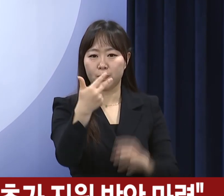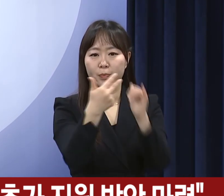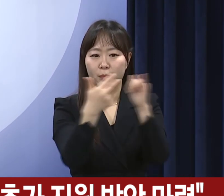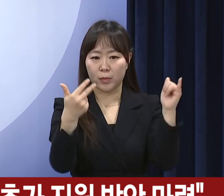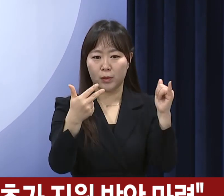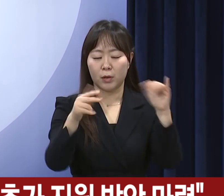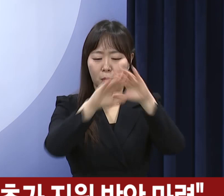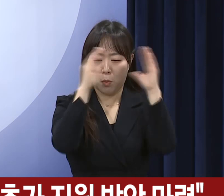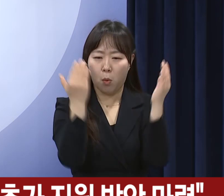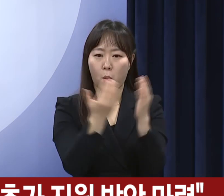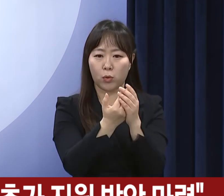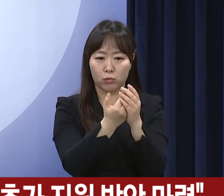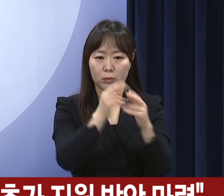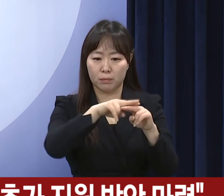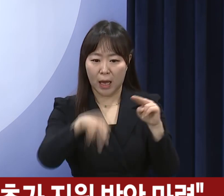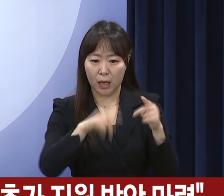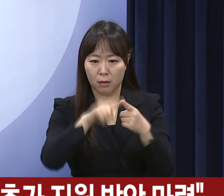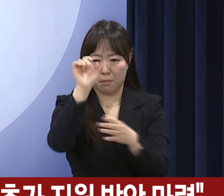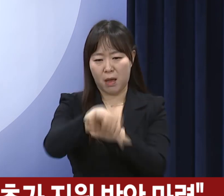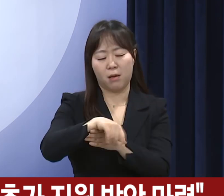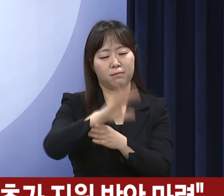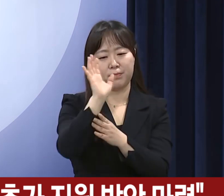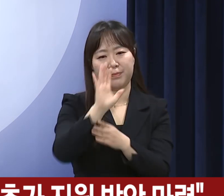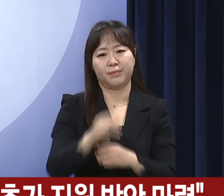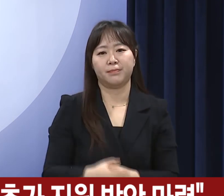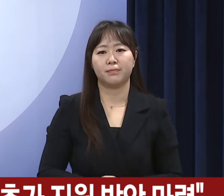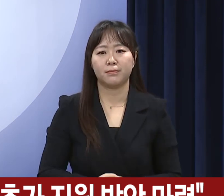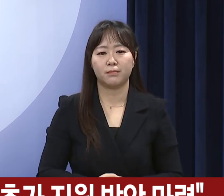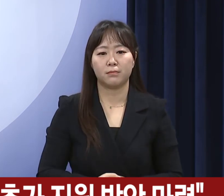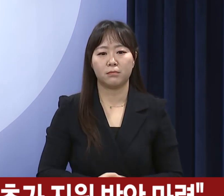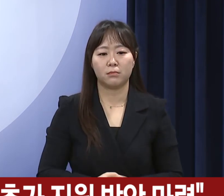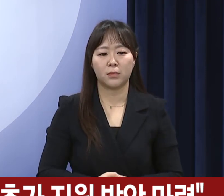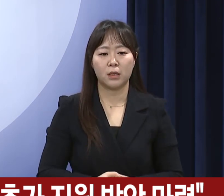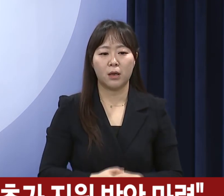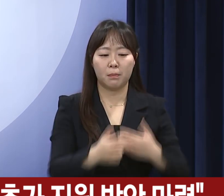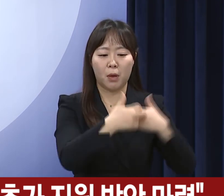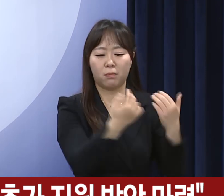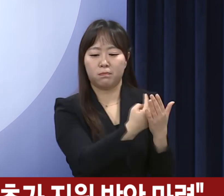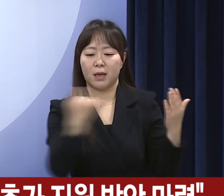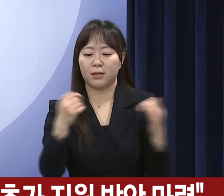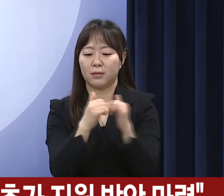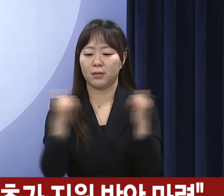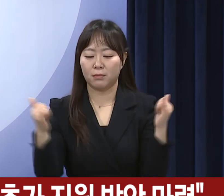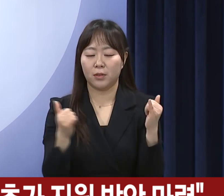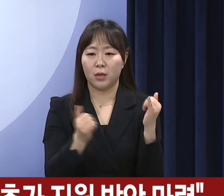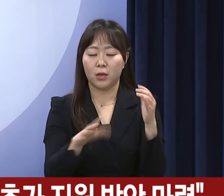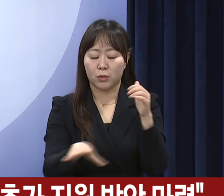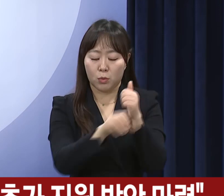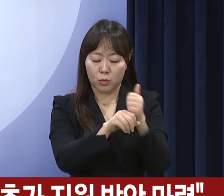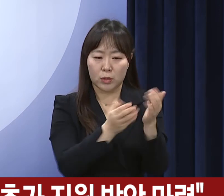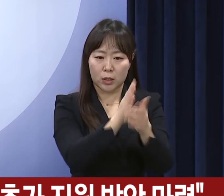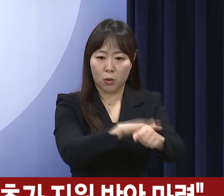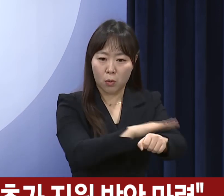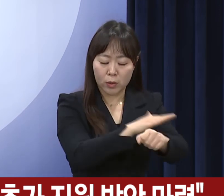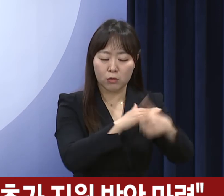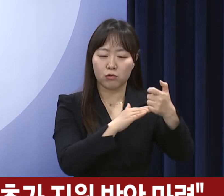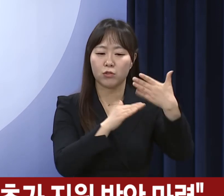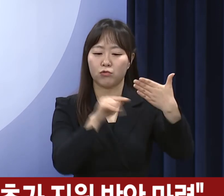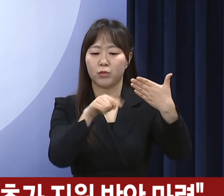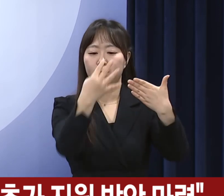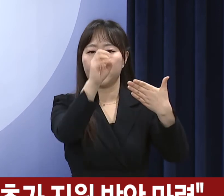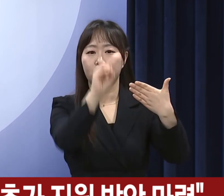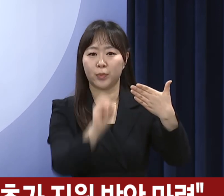전부 수리되지 않았습니다. 근무지 이탈자는 소속 전공의의 약 69.4